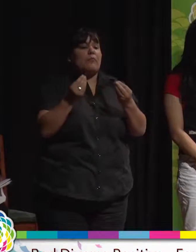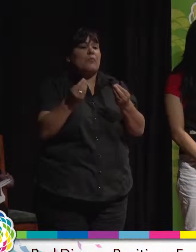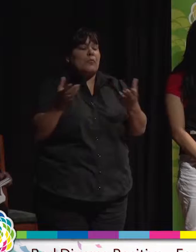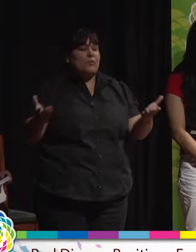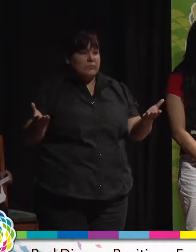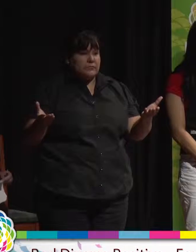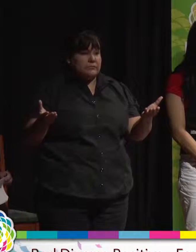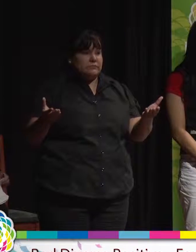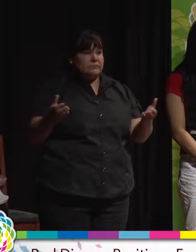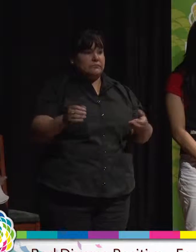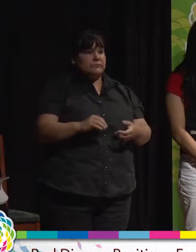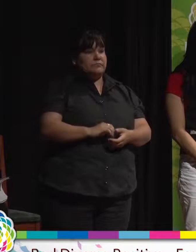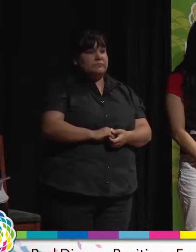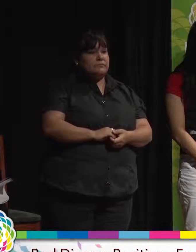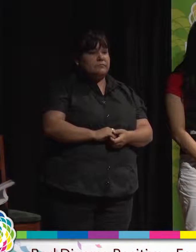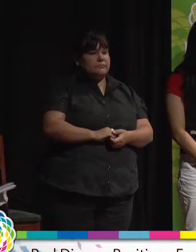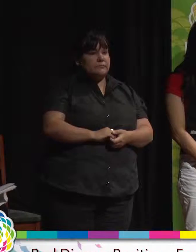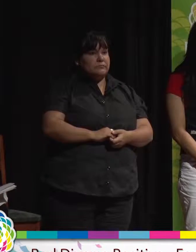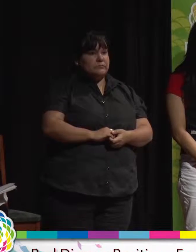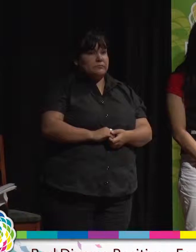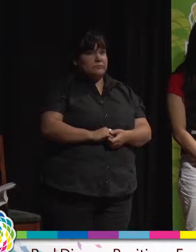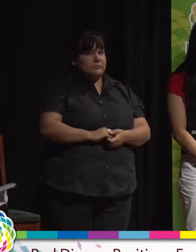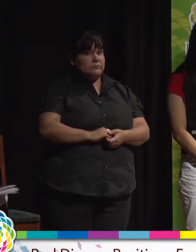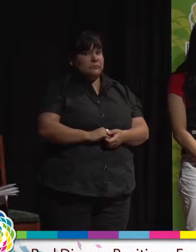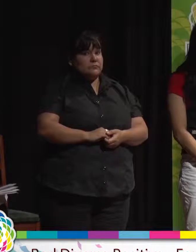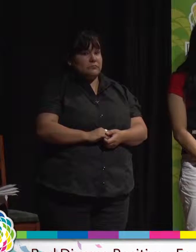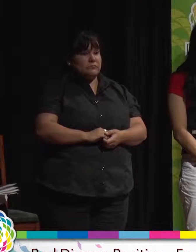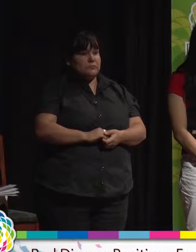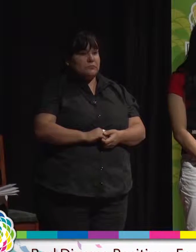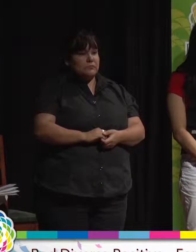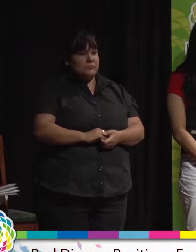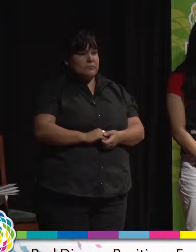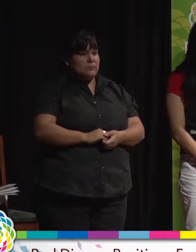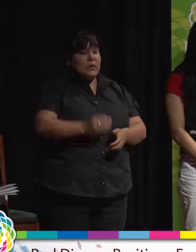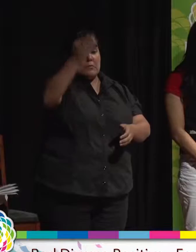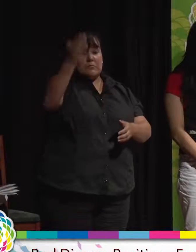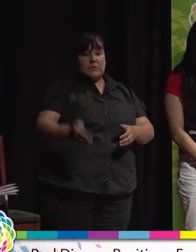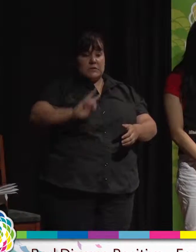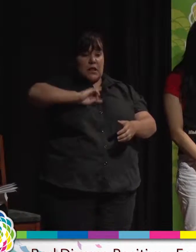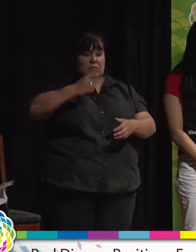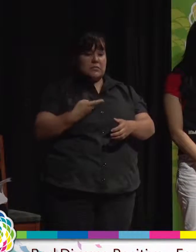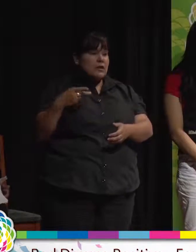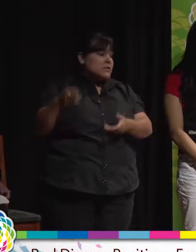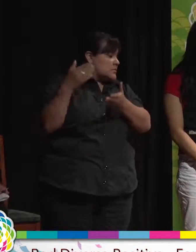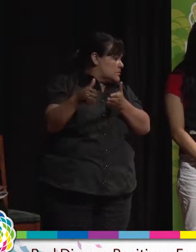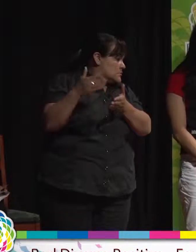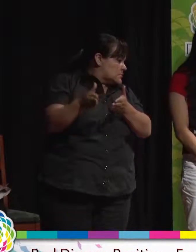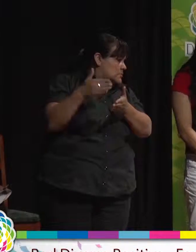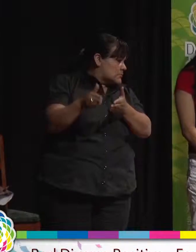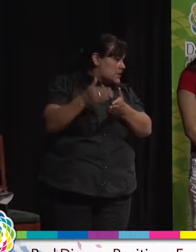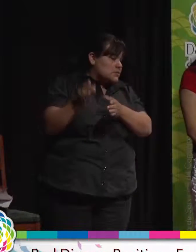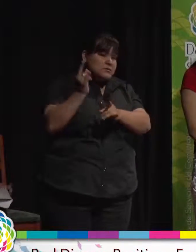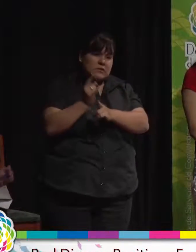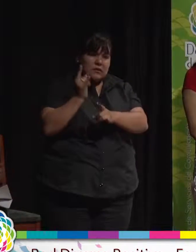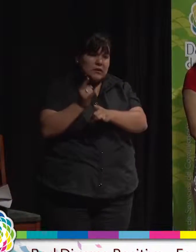una gran cantidad de discriminaciones que sufrimos día a día en las distintas